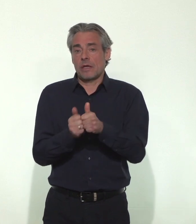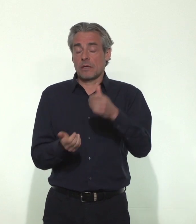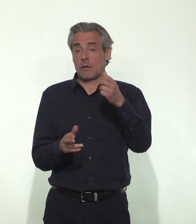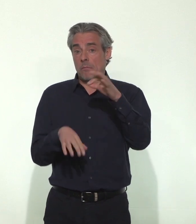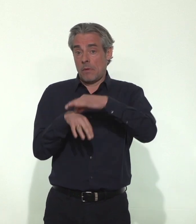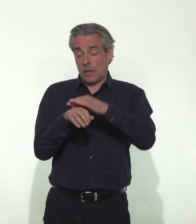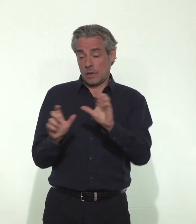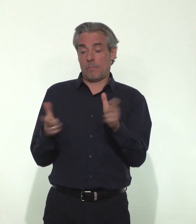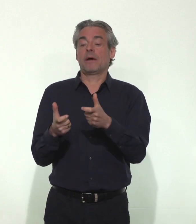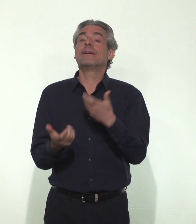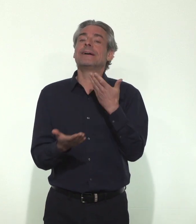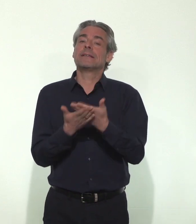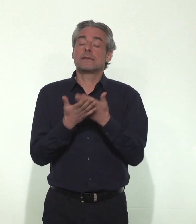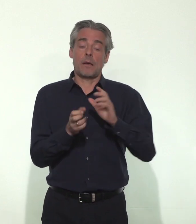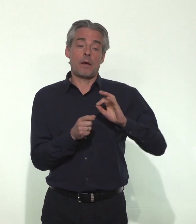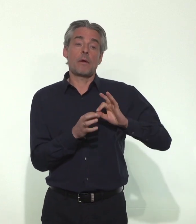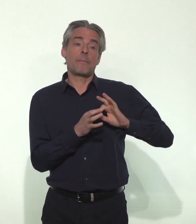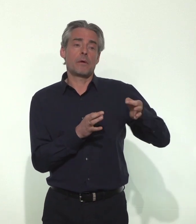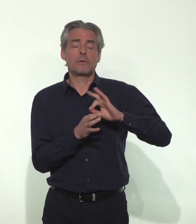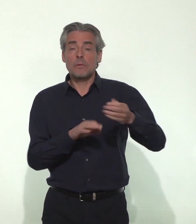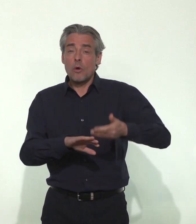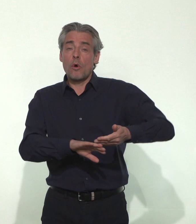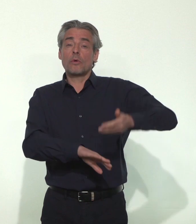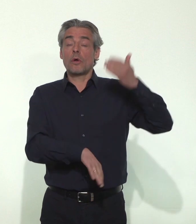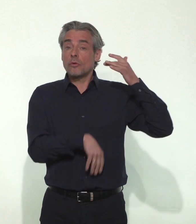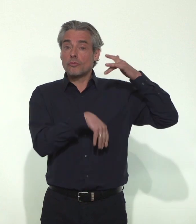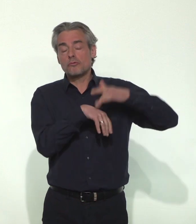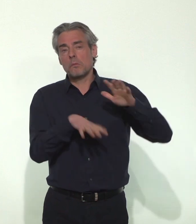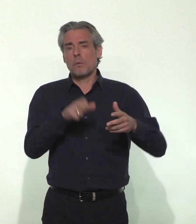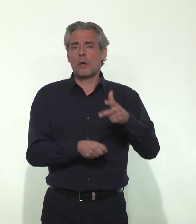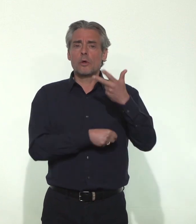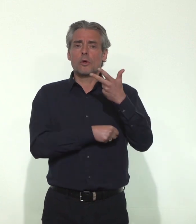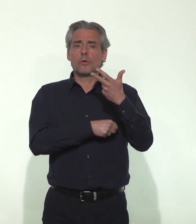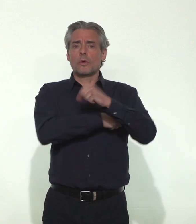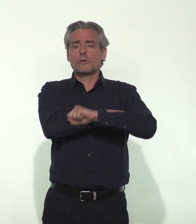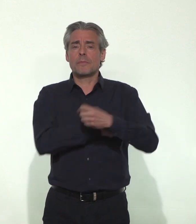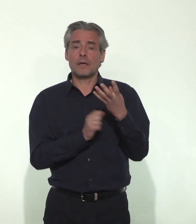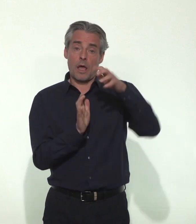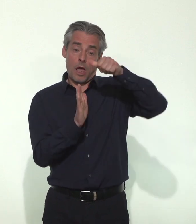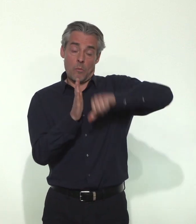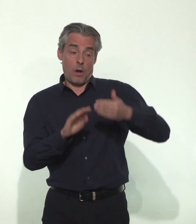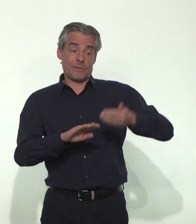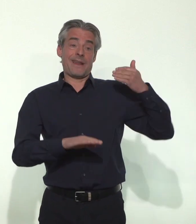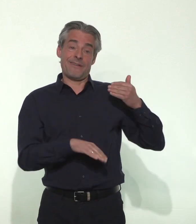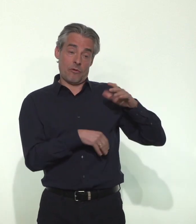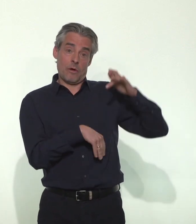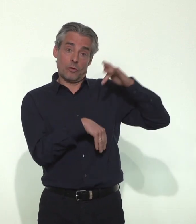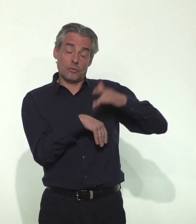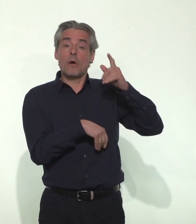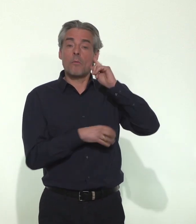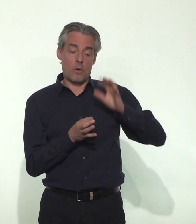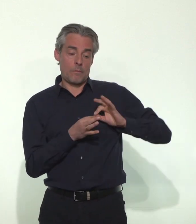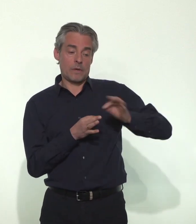et c'est un reflet des contaminations survenues il y a longtemps, environ 3 ou 4 semaines davantage peut-être, puisque les